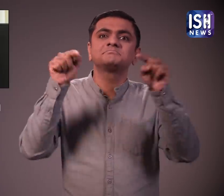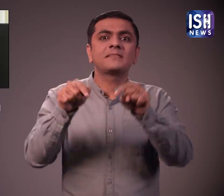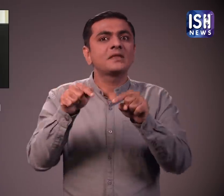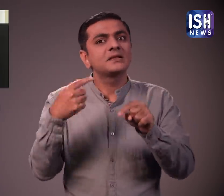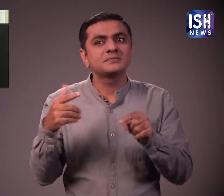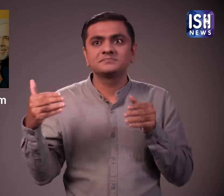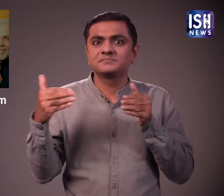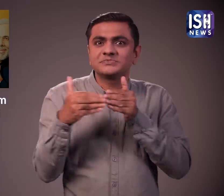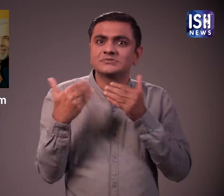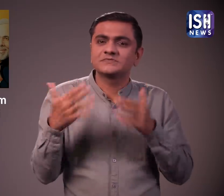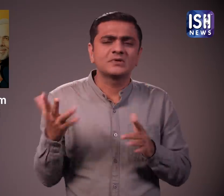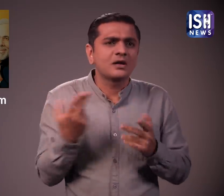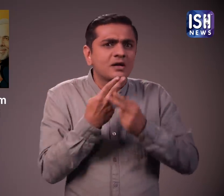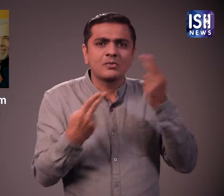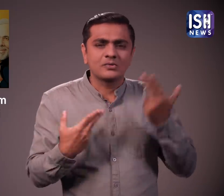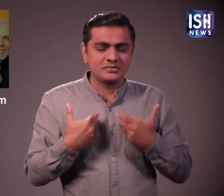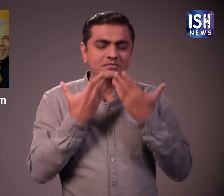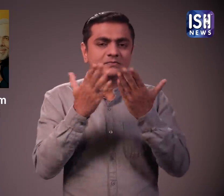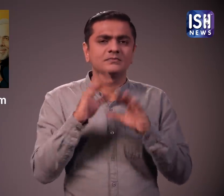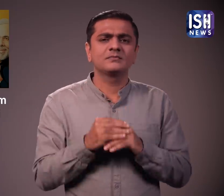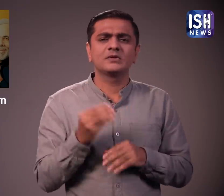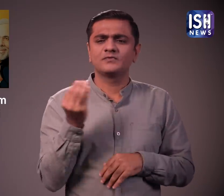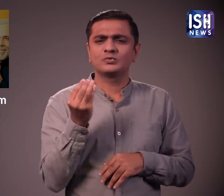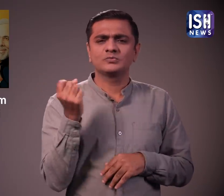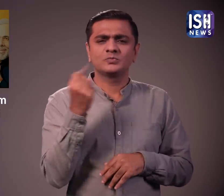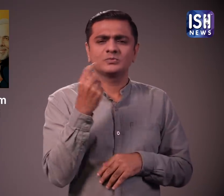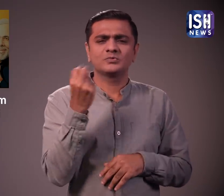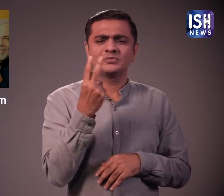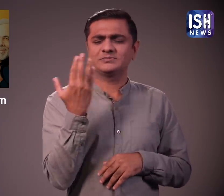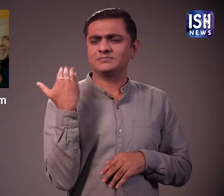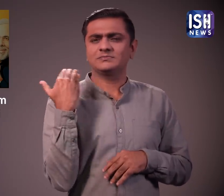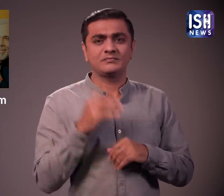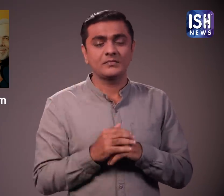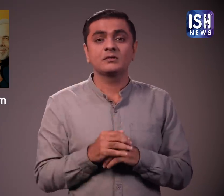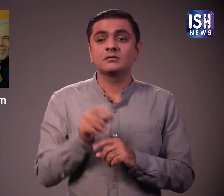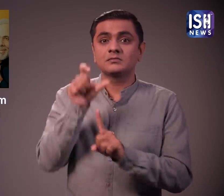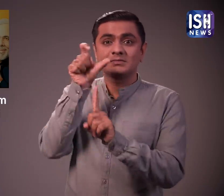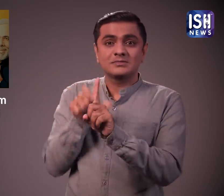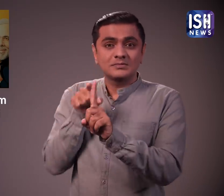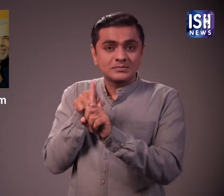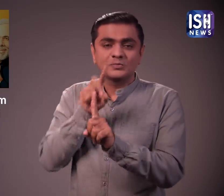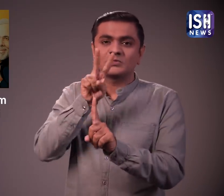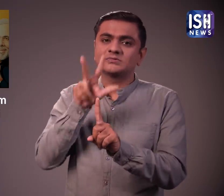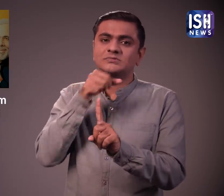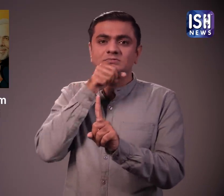की। मैं आपको बताता हूँ, कुछ महिने पहले 28 वर्षय डेफ कलाकार अभीजित